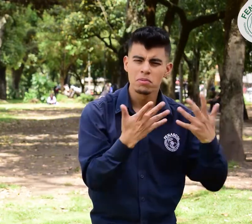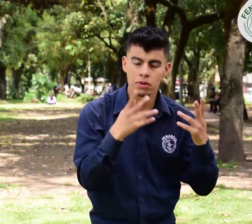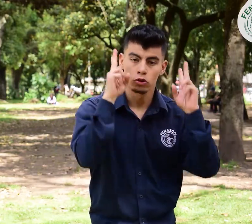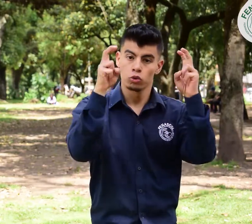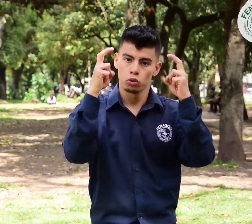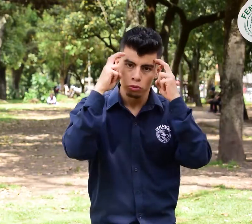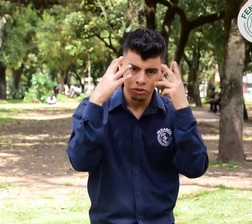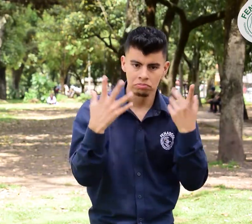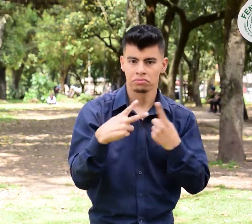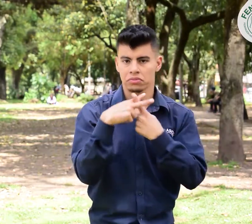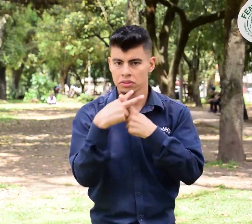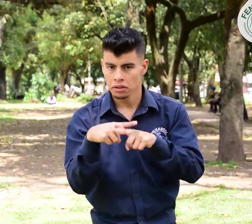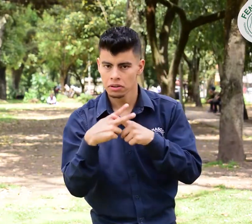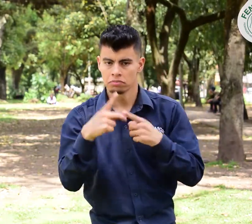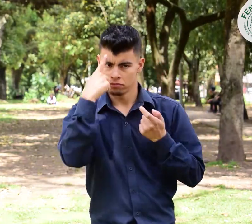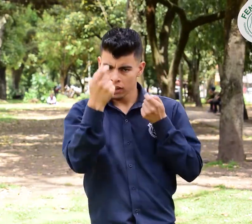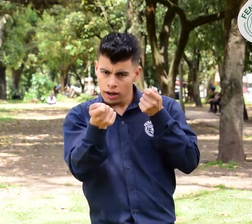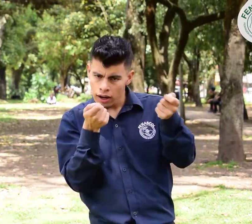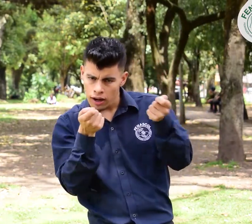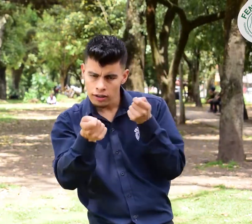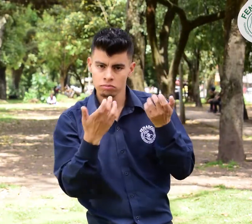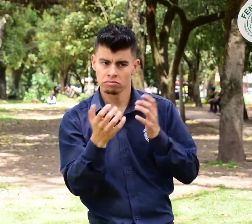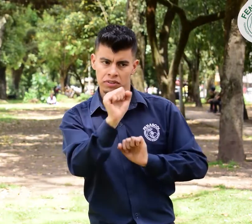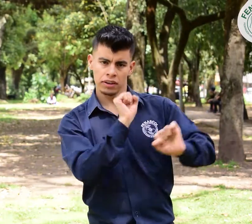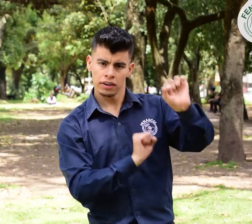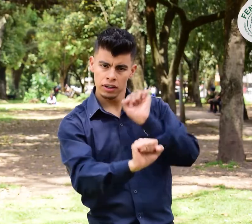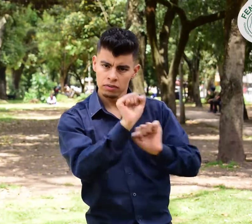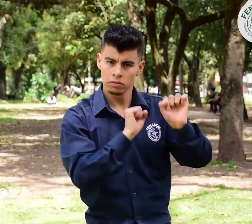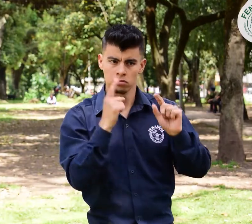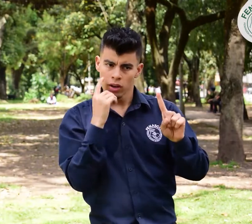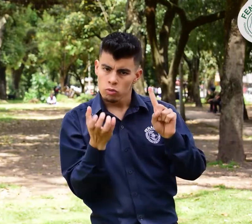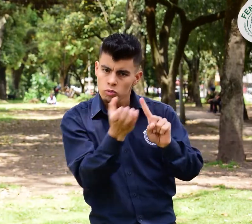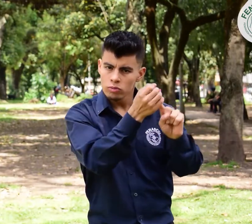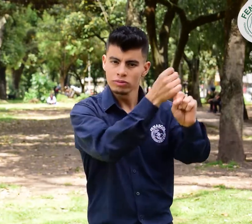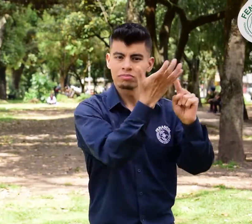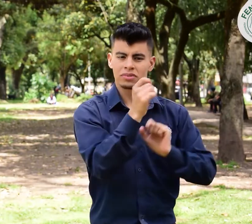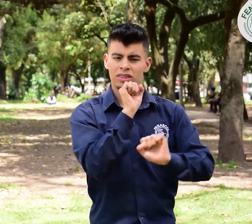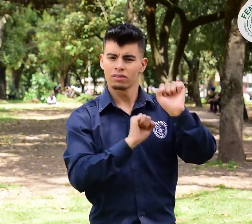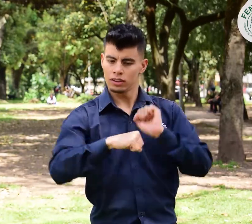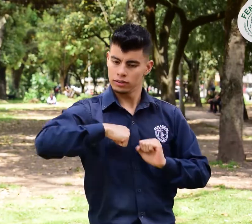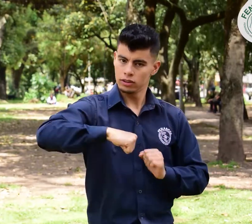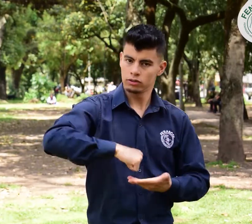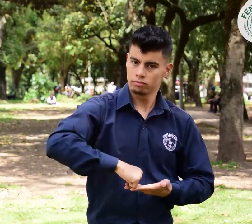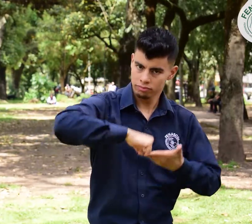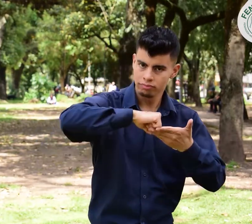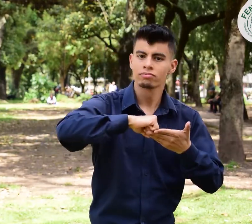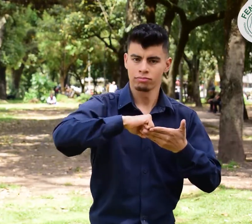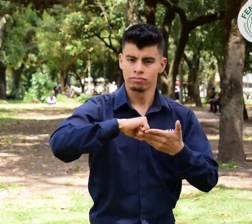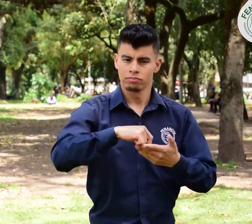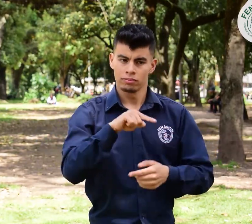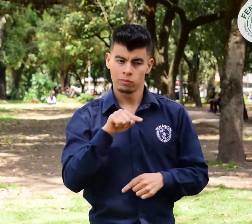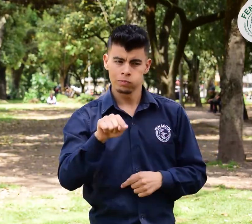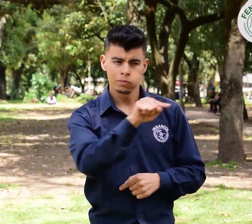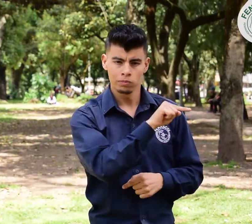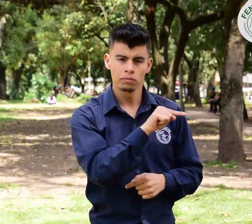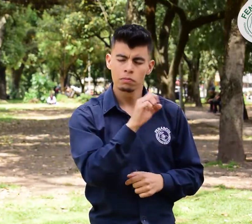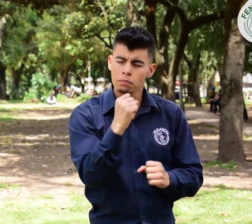estrategias para lograr y defender sus derechos se centra principalmente en tres aspectos primero